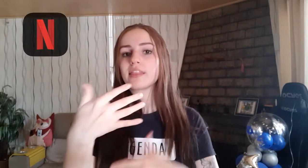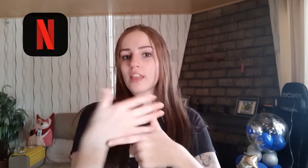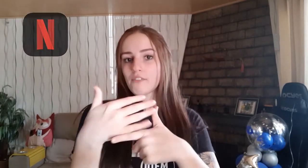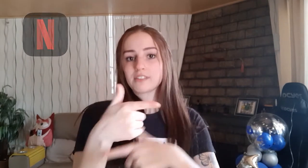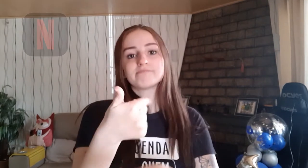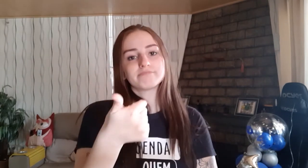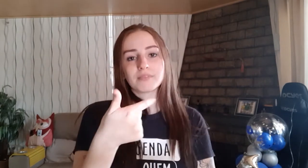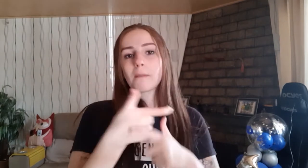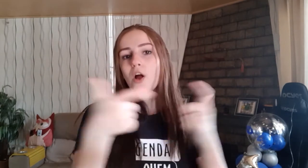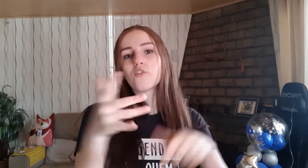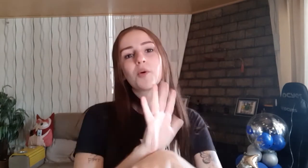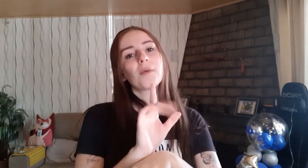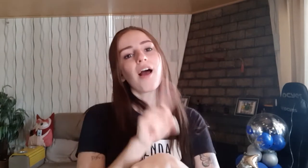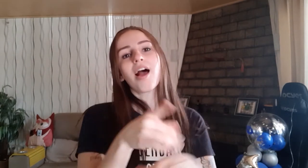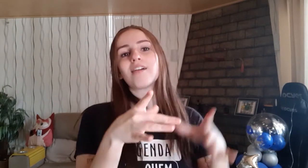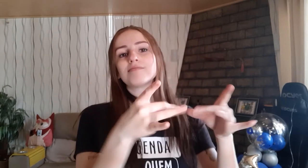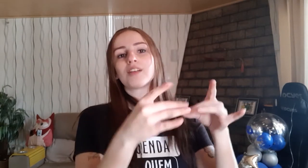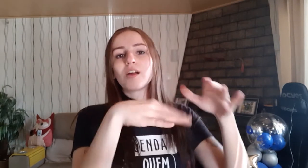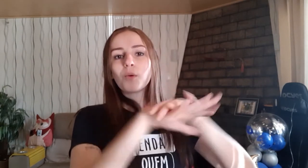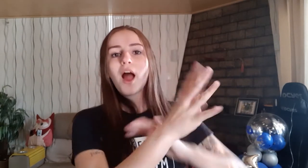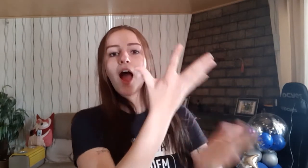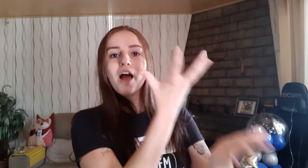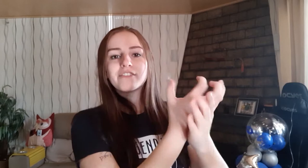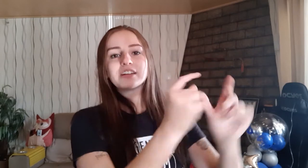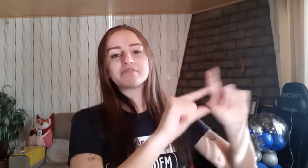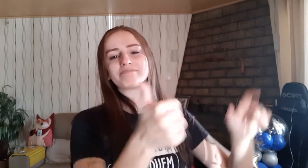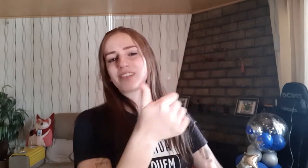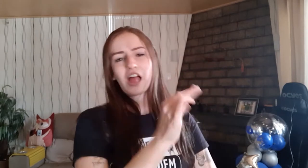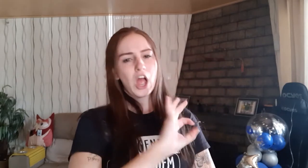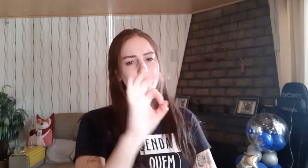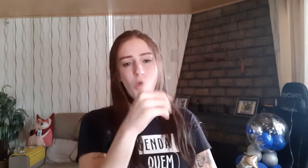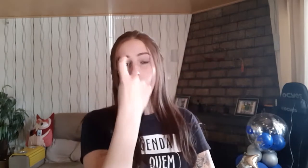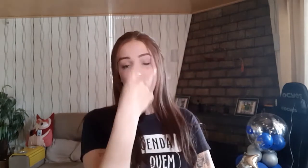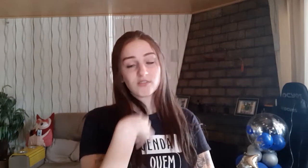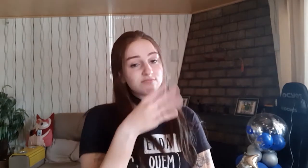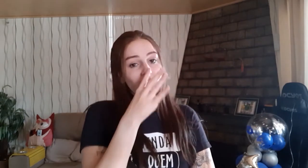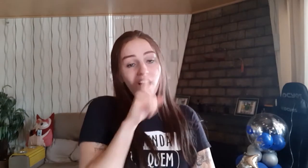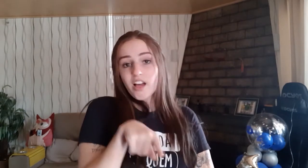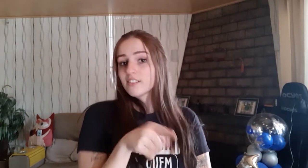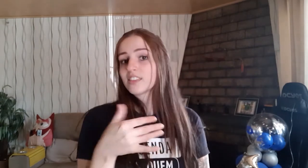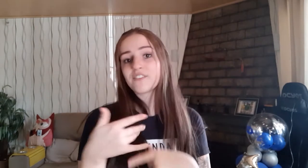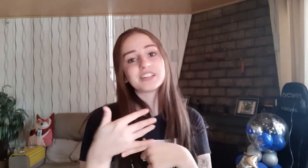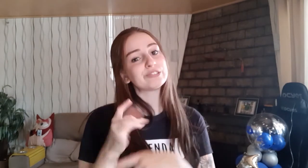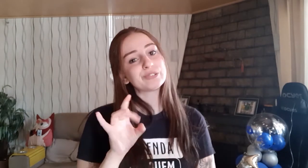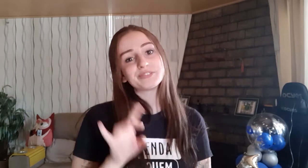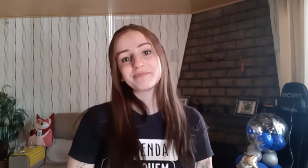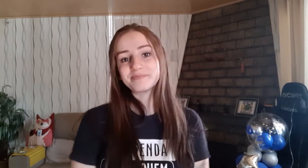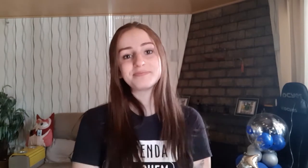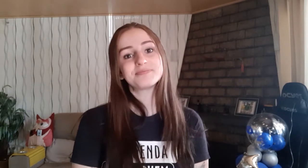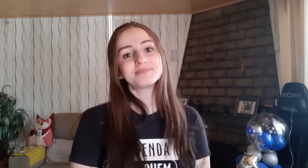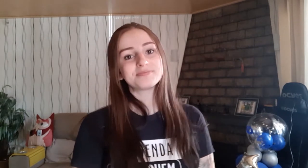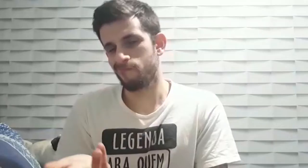Na Netflix, por exemplo, todos os filmes contêm opção de legenda. E isso é ótimo. Por isso, acabo assistindo só Netflix.